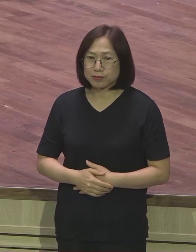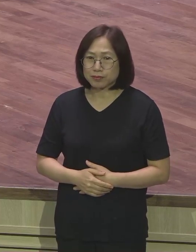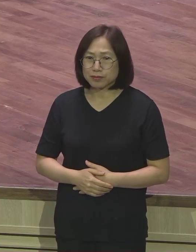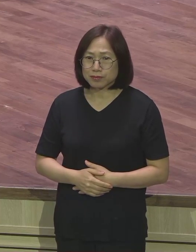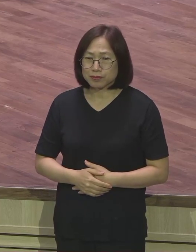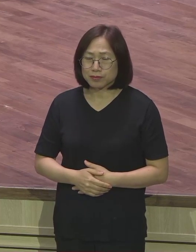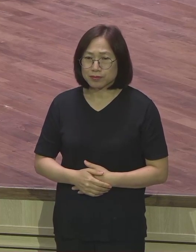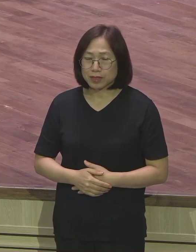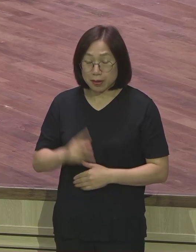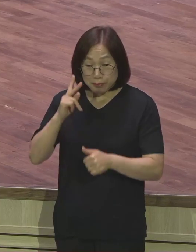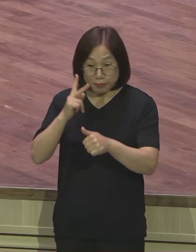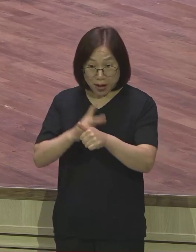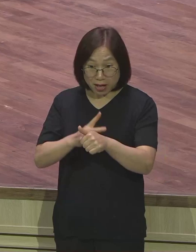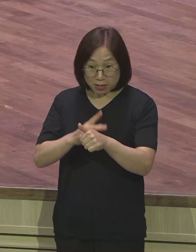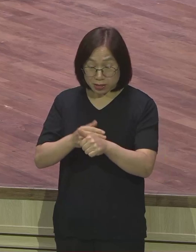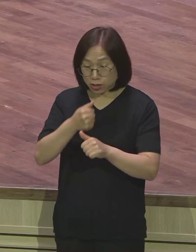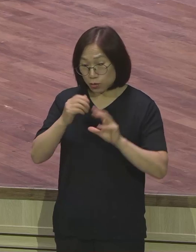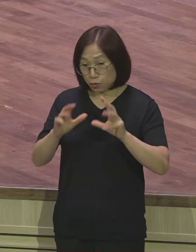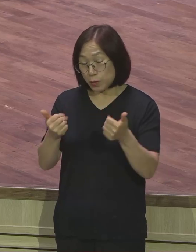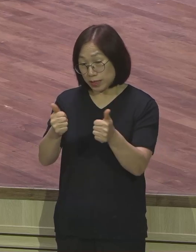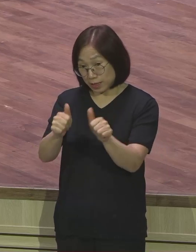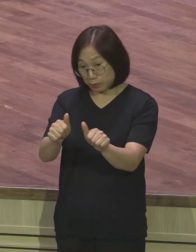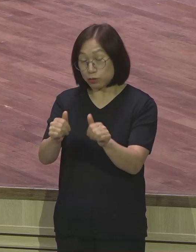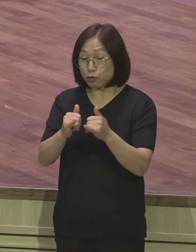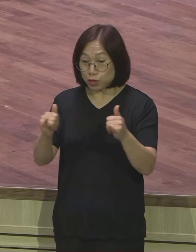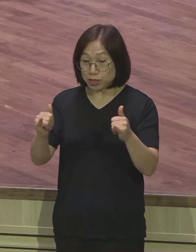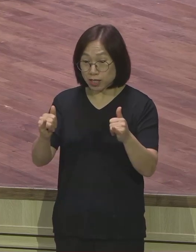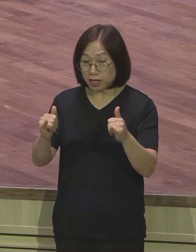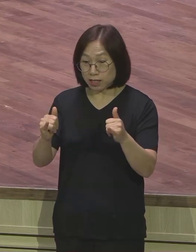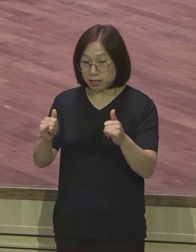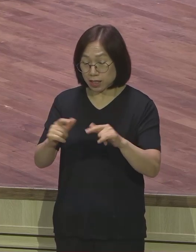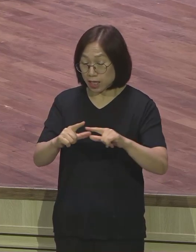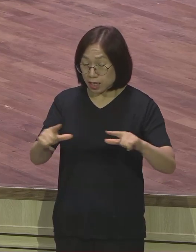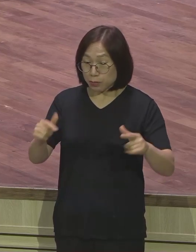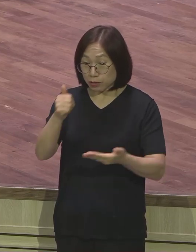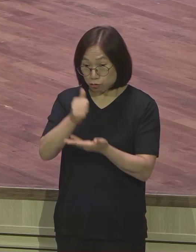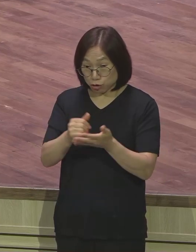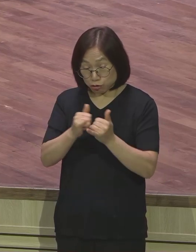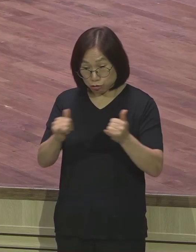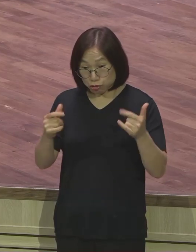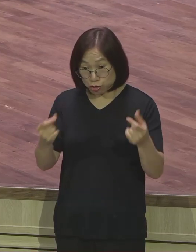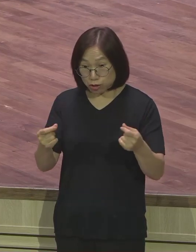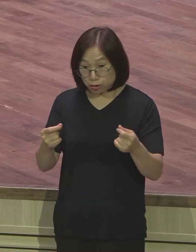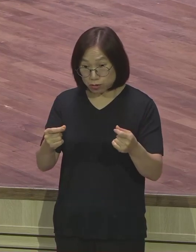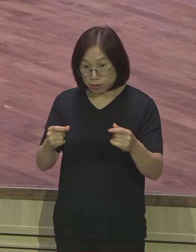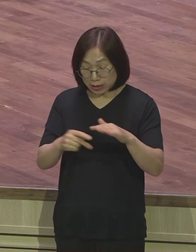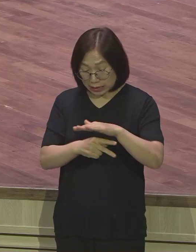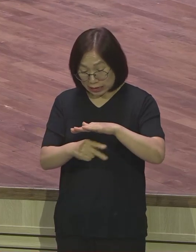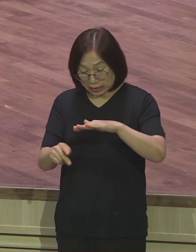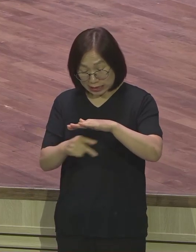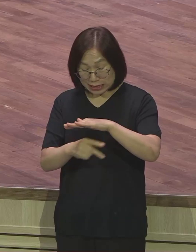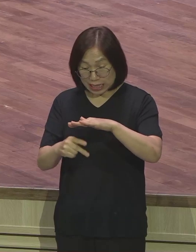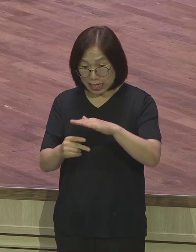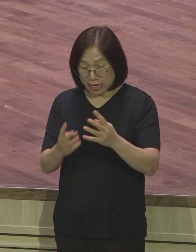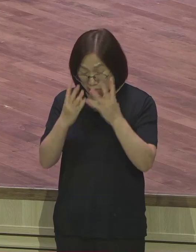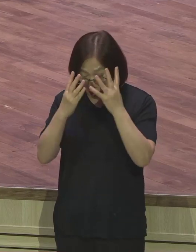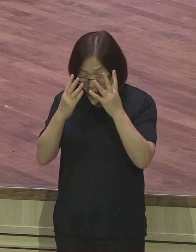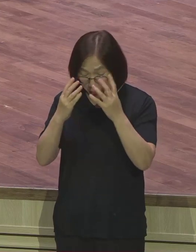바울은 로마 시민권자이기 때문에 일반 제수들처럼 지하 감옥에 갇혀서 손발이 꽁꽁 묶여있는 그런